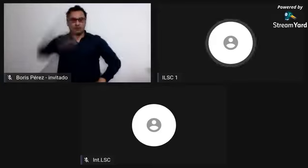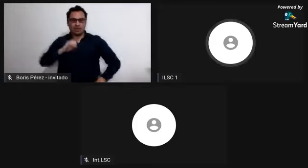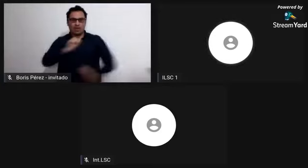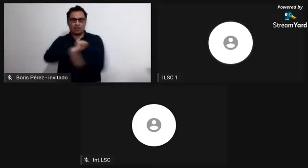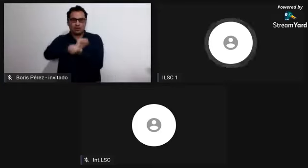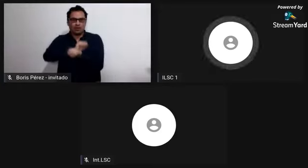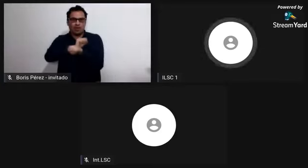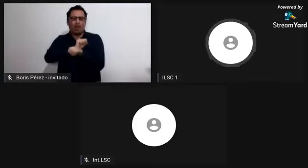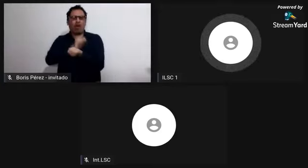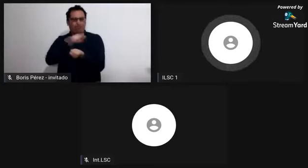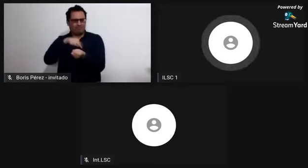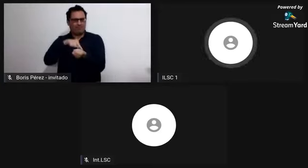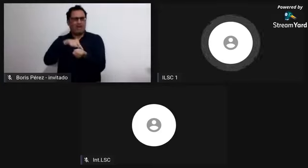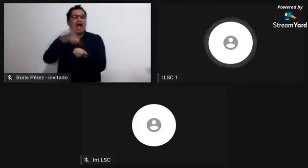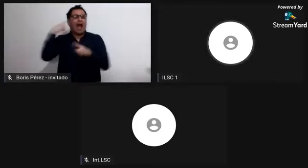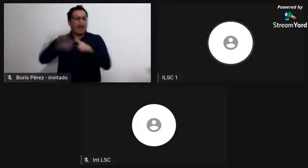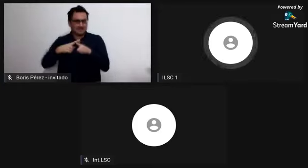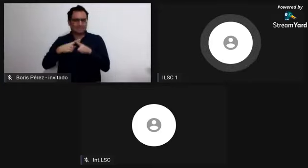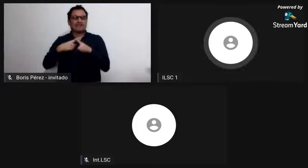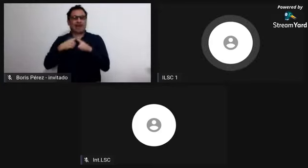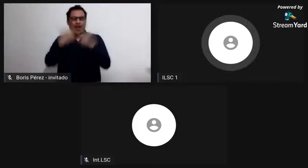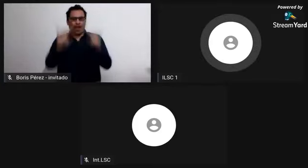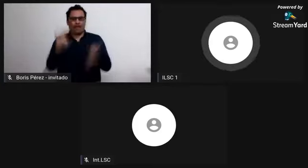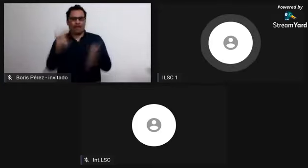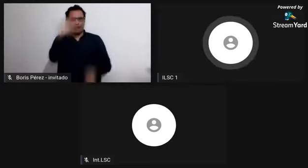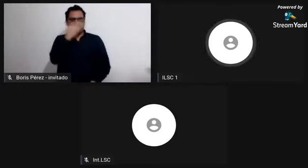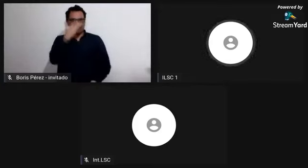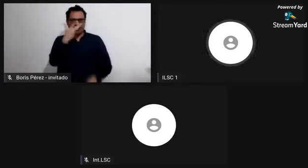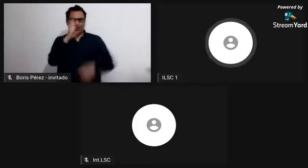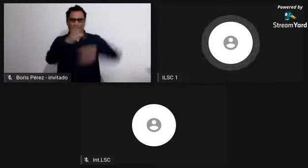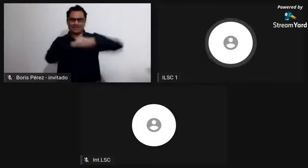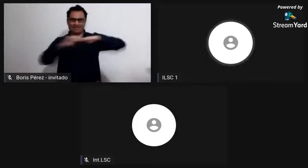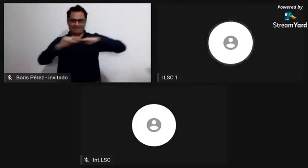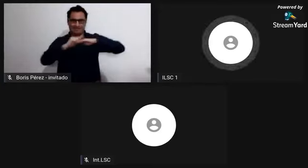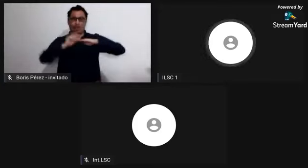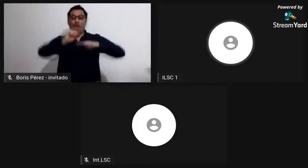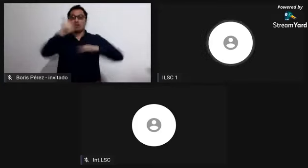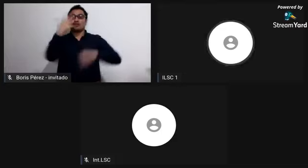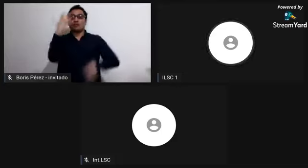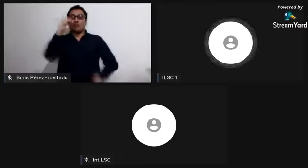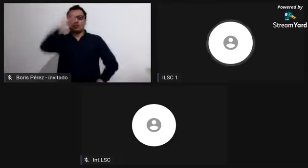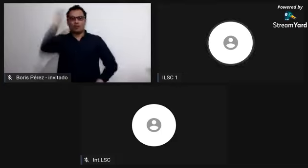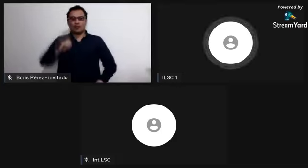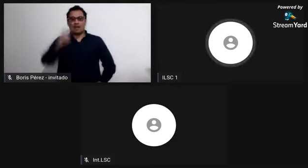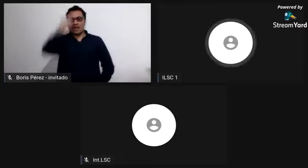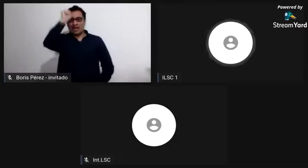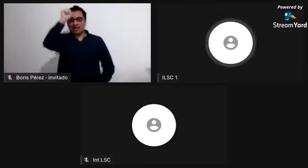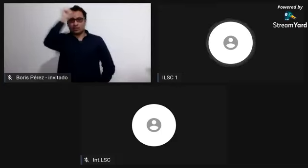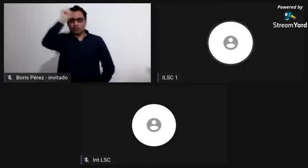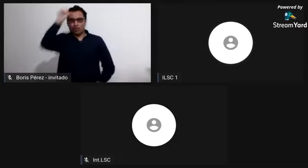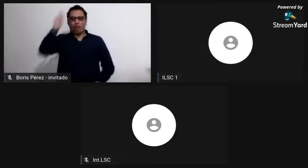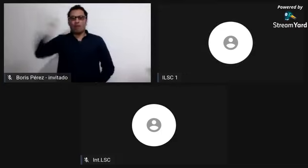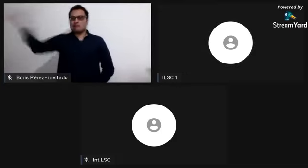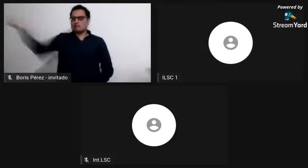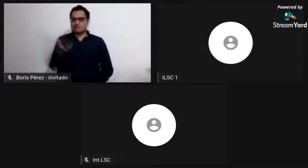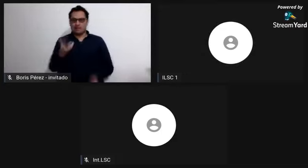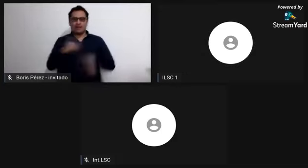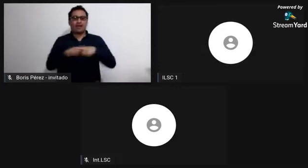sus países de origen y muchos de ellos hoy están ubicados en lo que hoy conocemos como el país de Uganda.